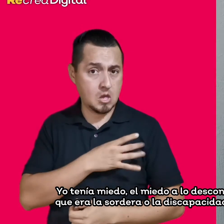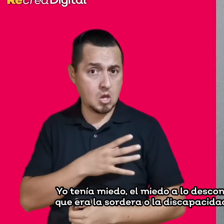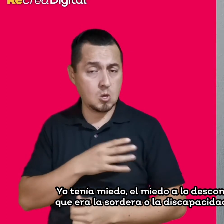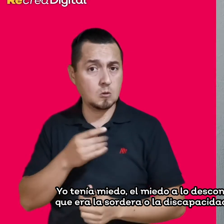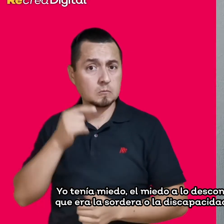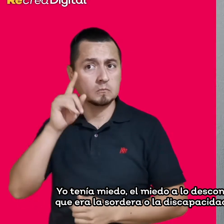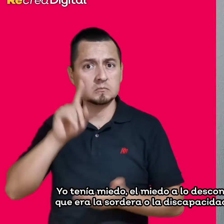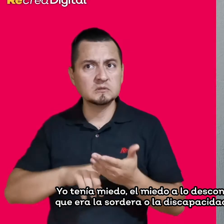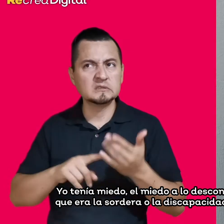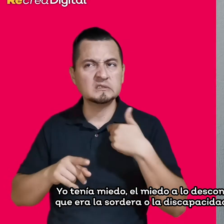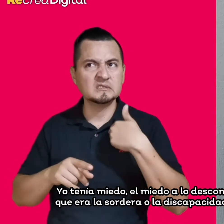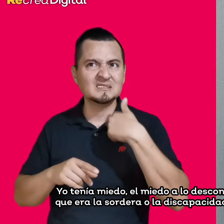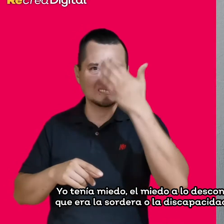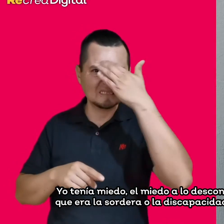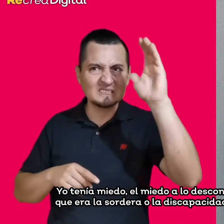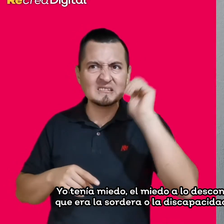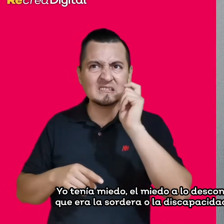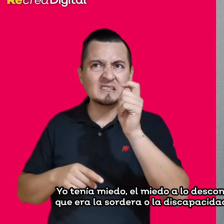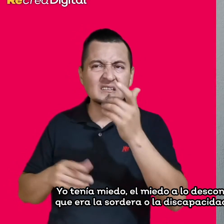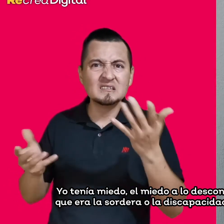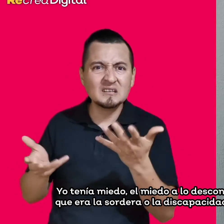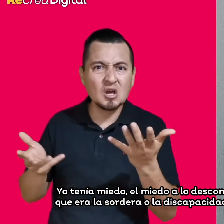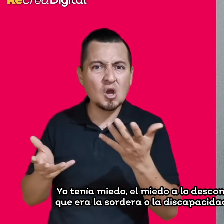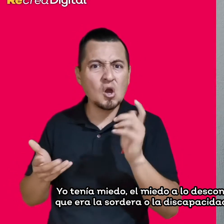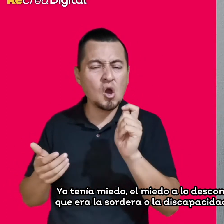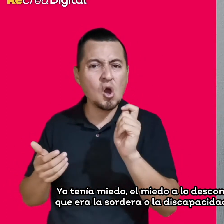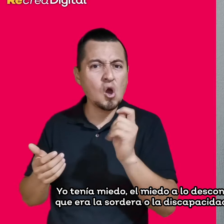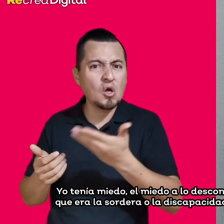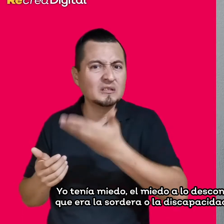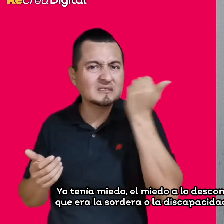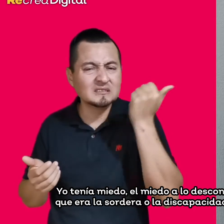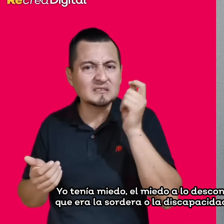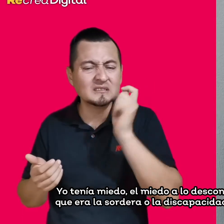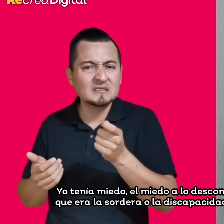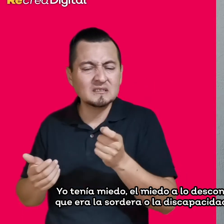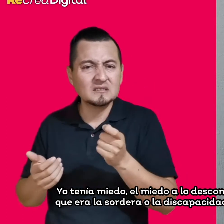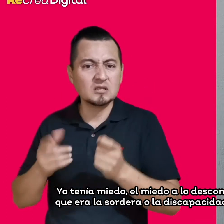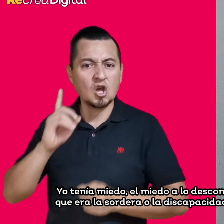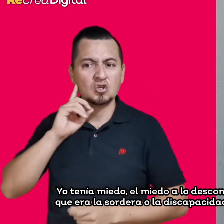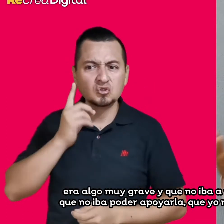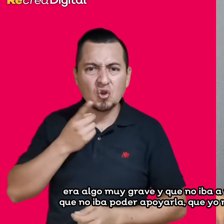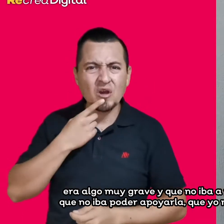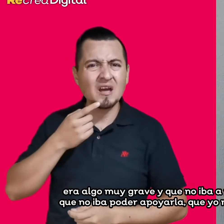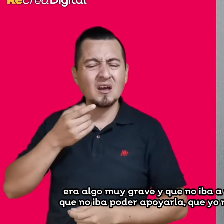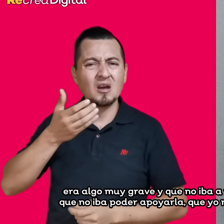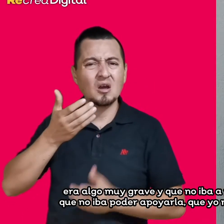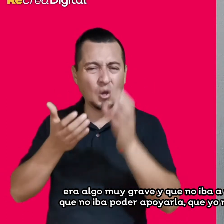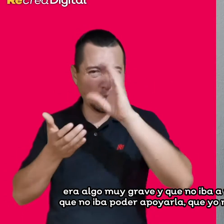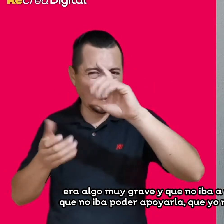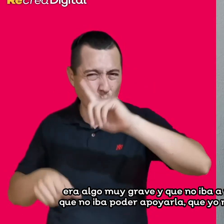la sordera o la discapacidad, entonces yo me imaginaba que era algo muy grave,